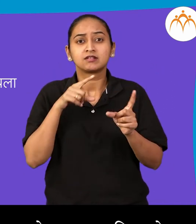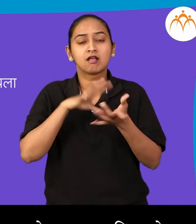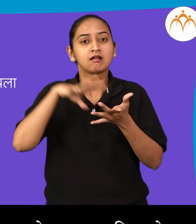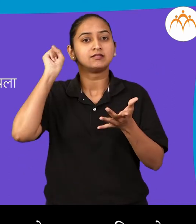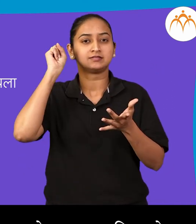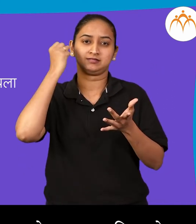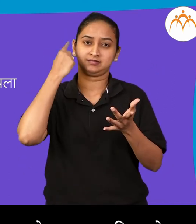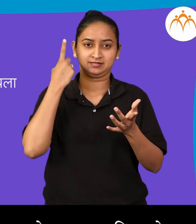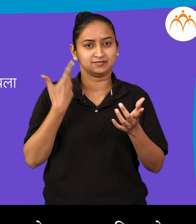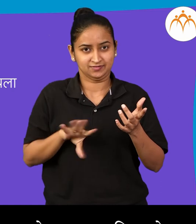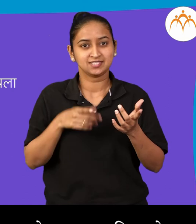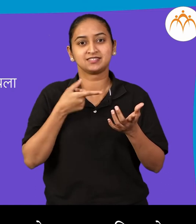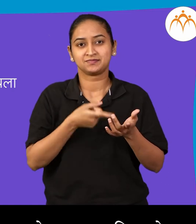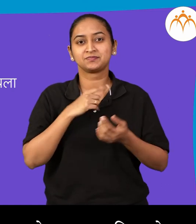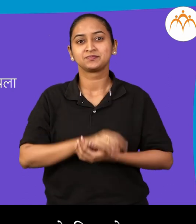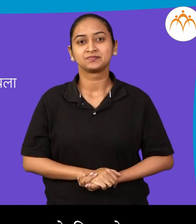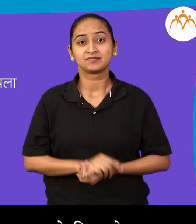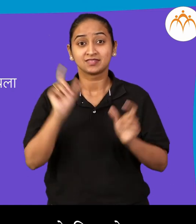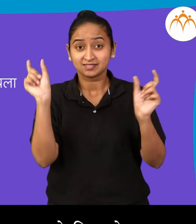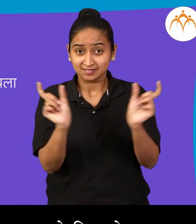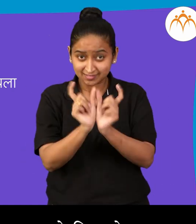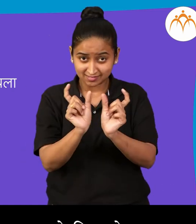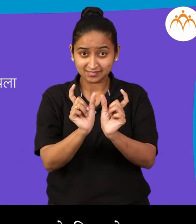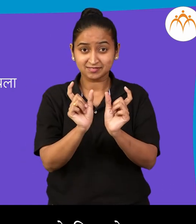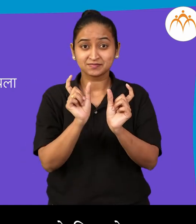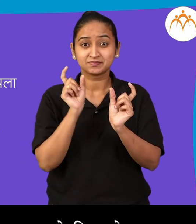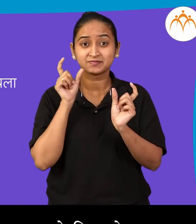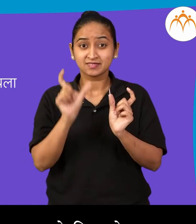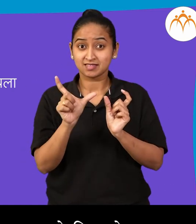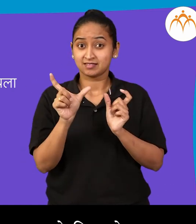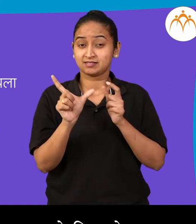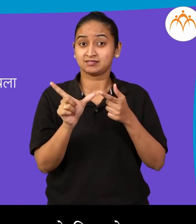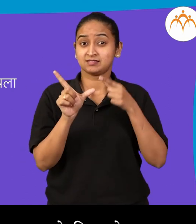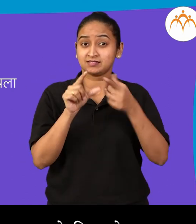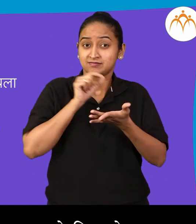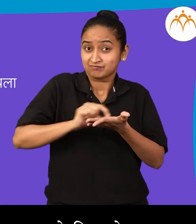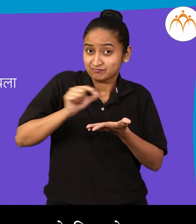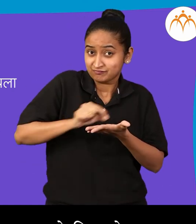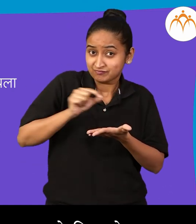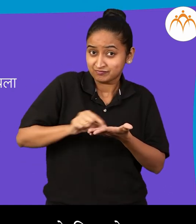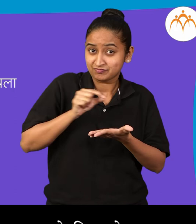खाईला शिकलो. जोड शब्द एकत्रित लिहाईचे अस्तात, हे शिकलो.